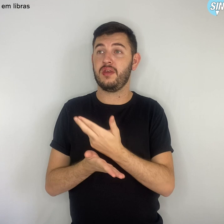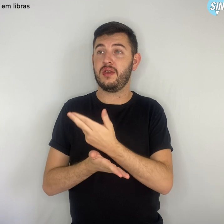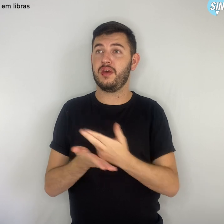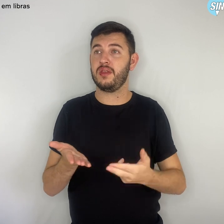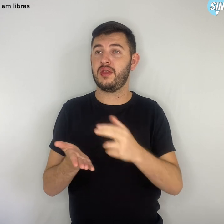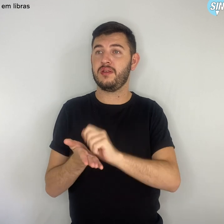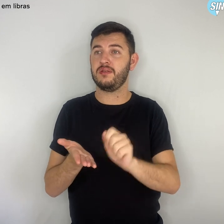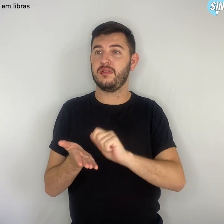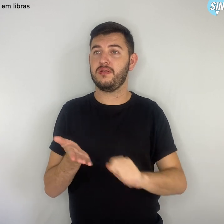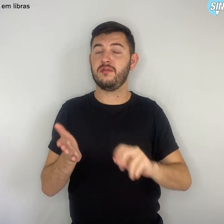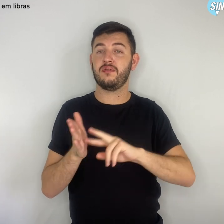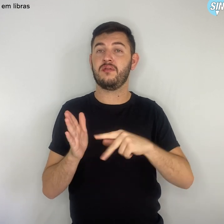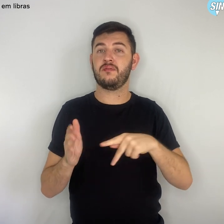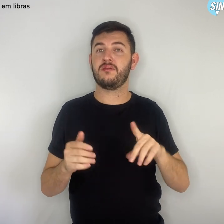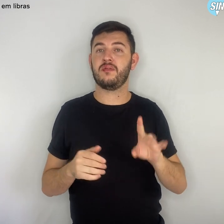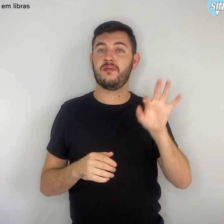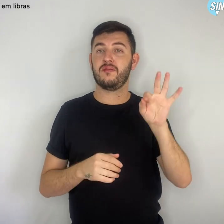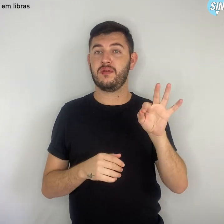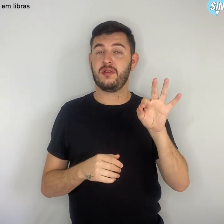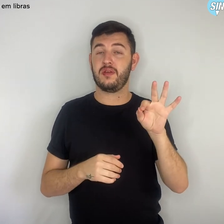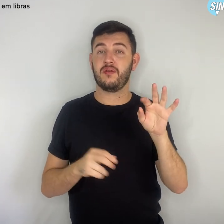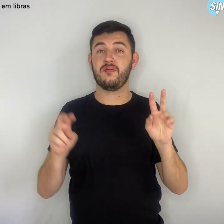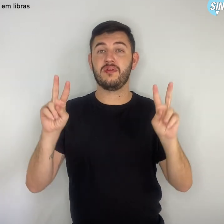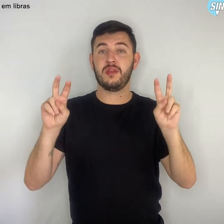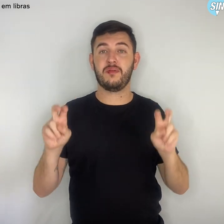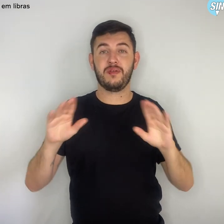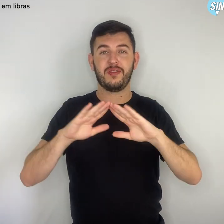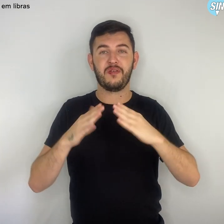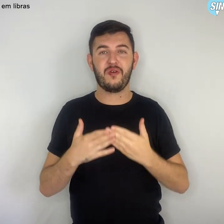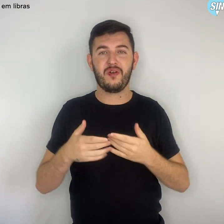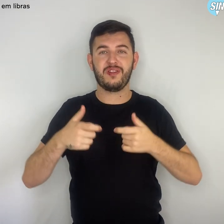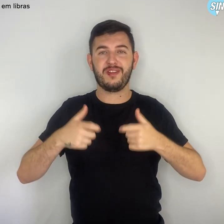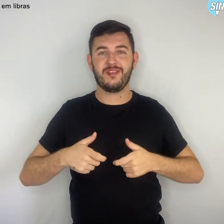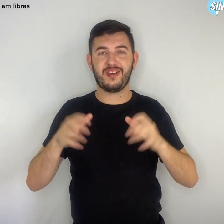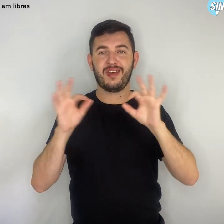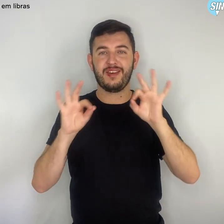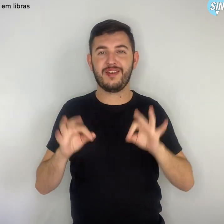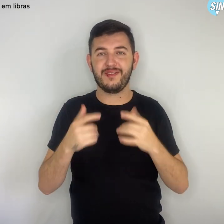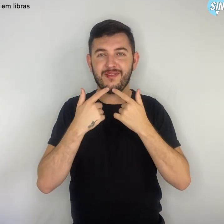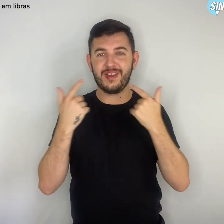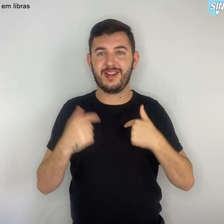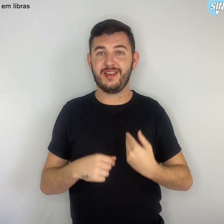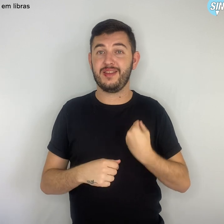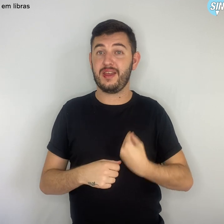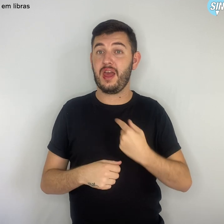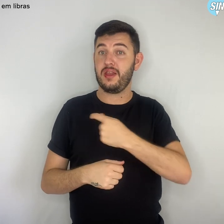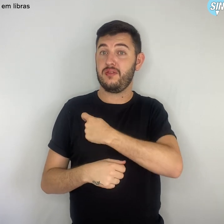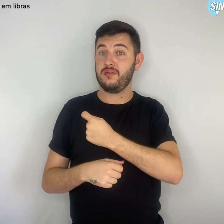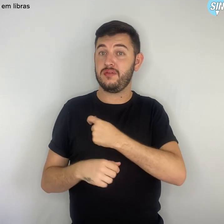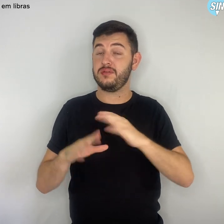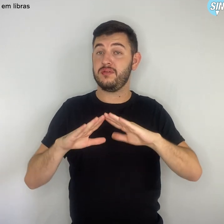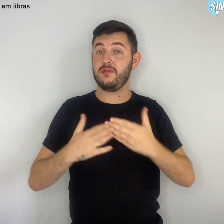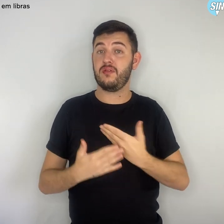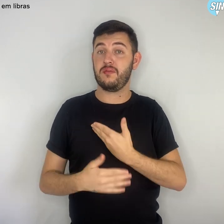Escola é lugar de ser feliz Estudantes de escolas públicas do ensino regular,